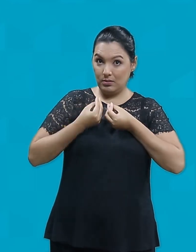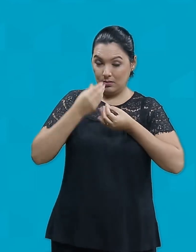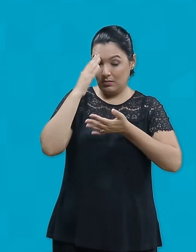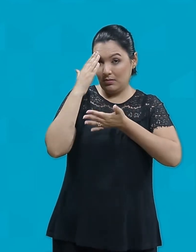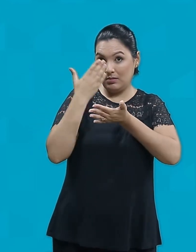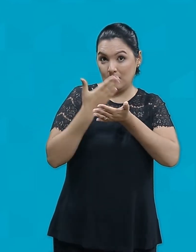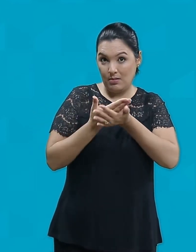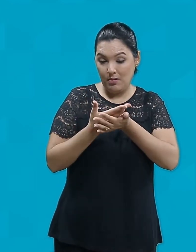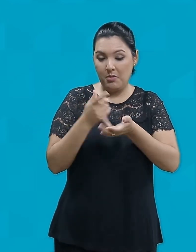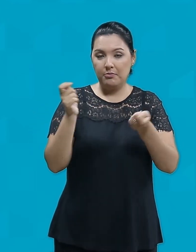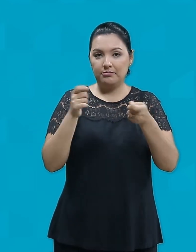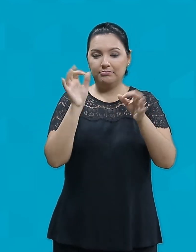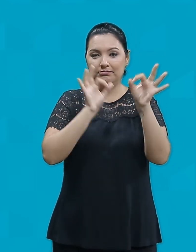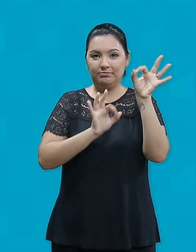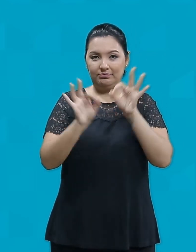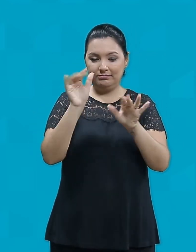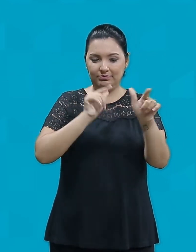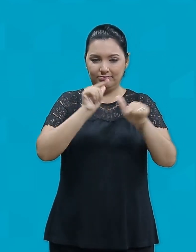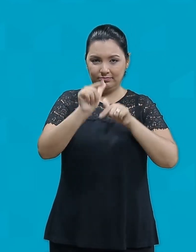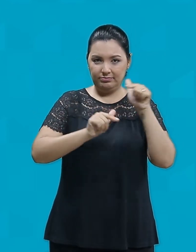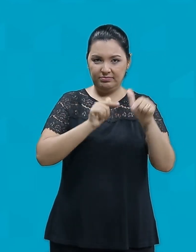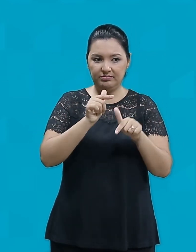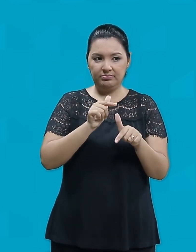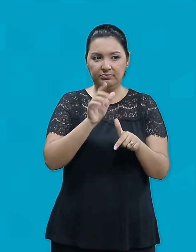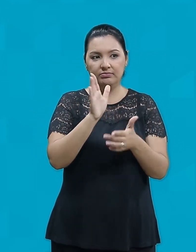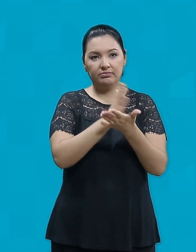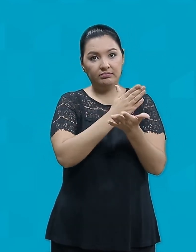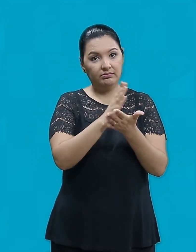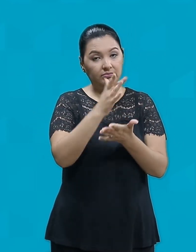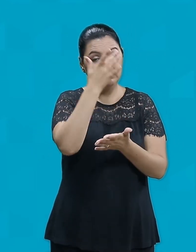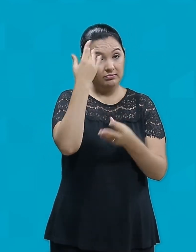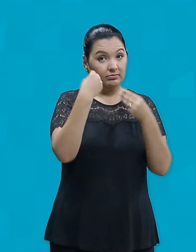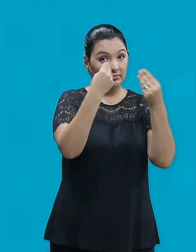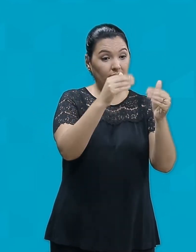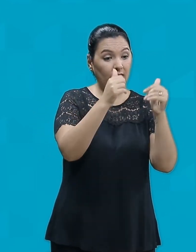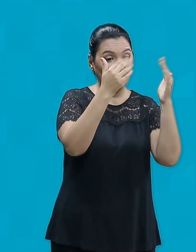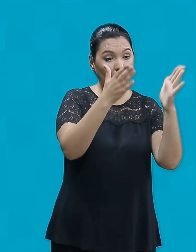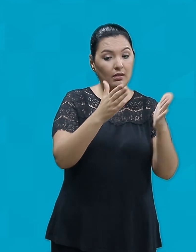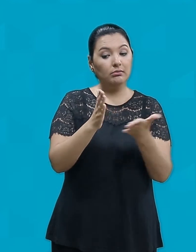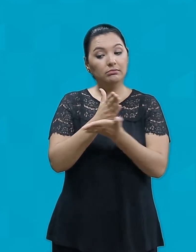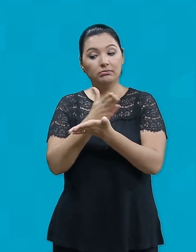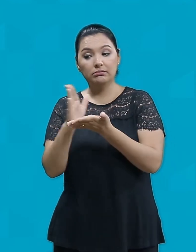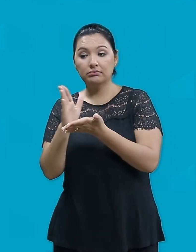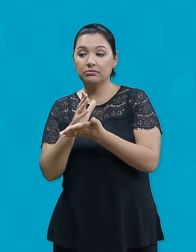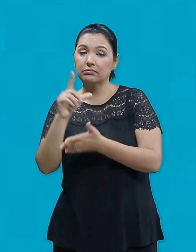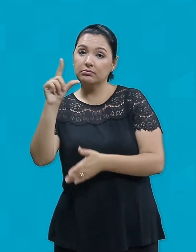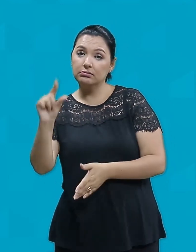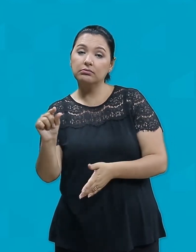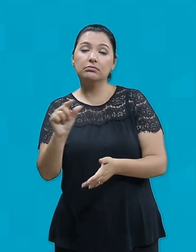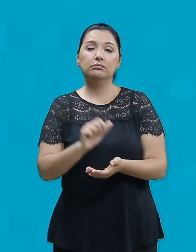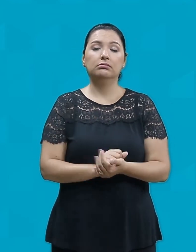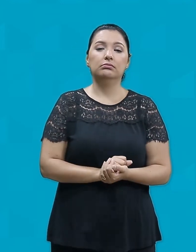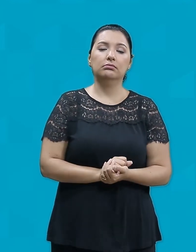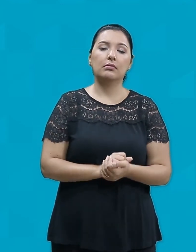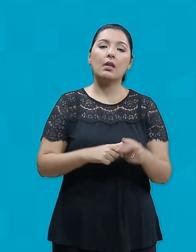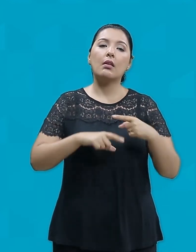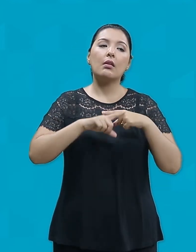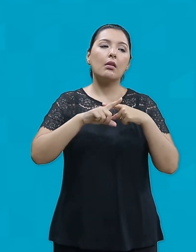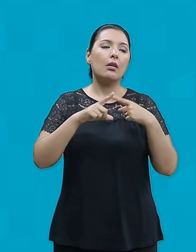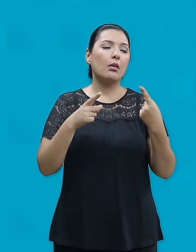administrar A uns, Ele deu mais A outros, menos Mas a todos, Ele